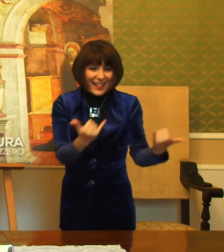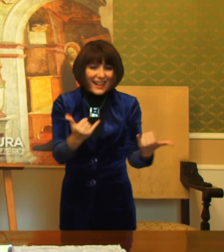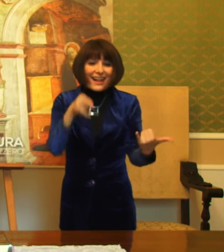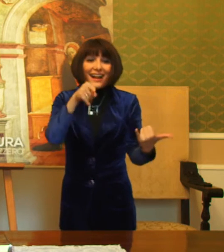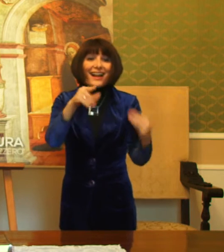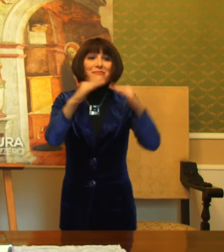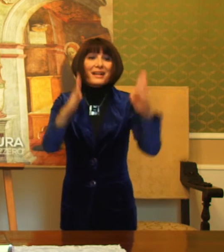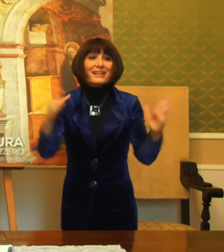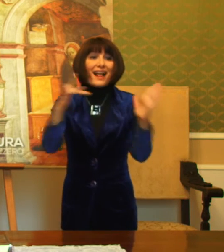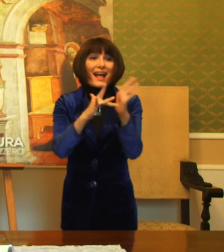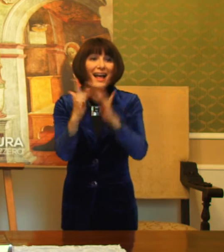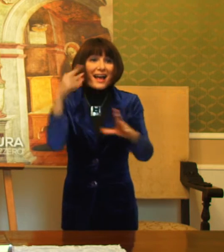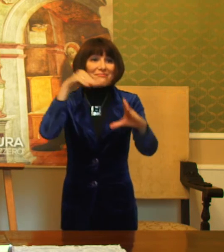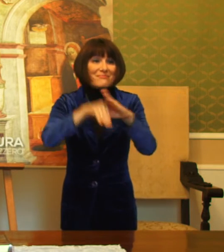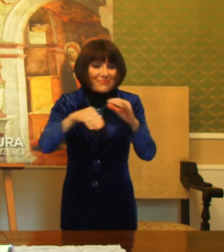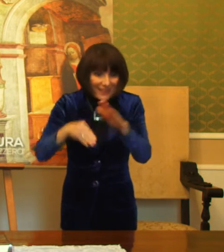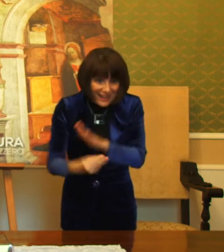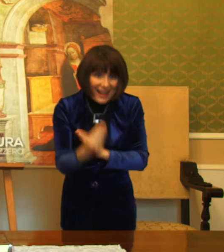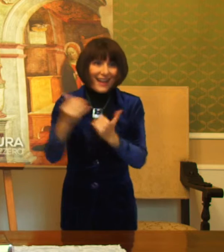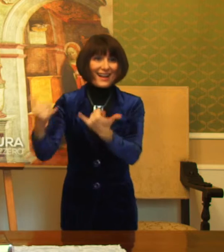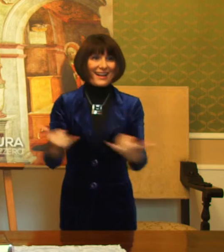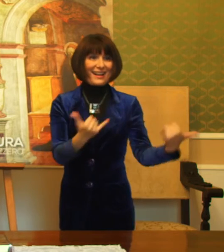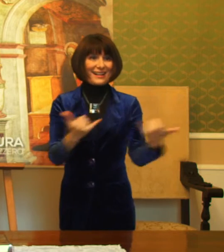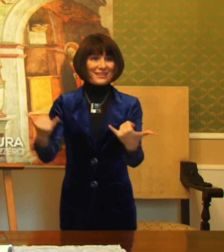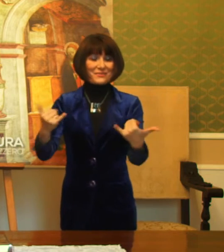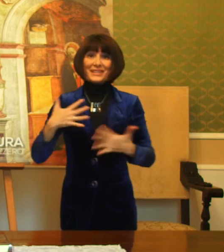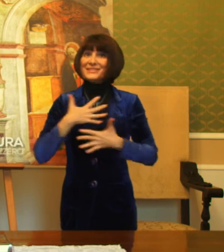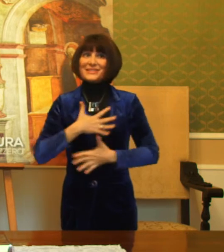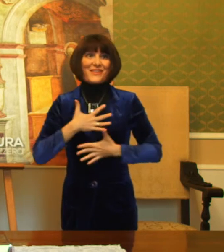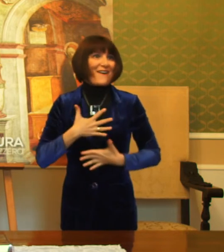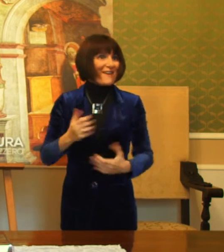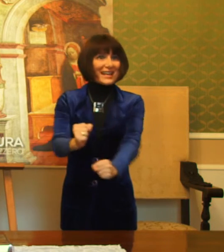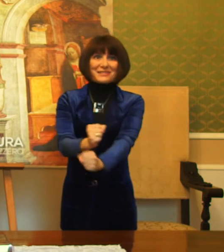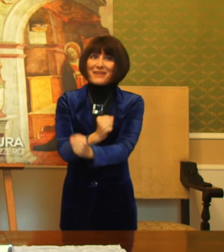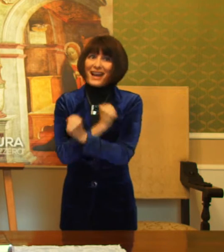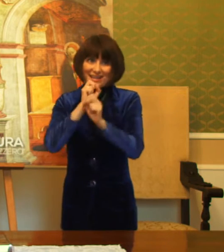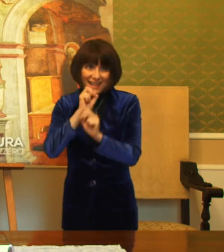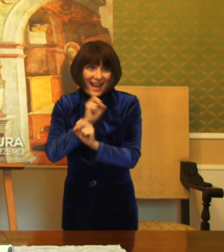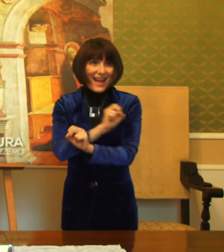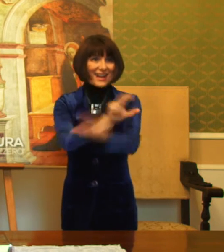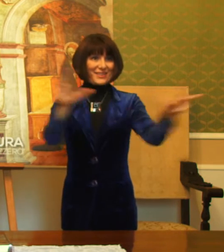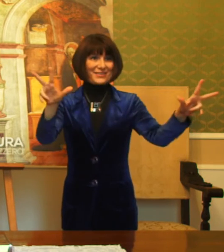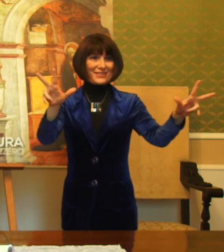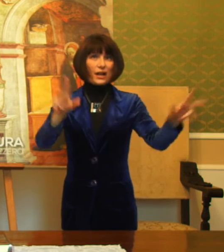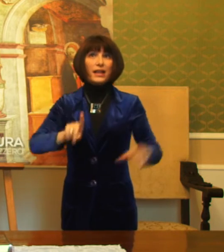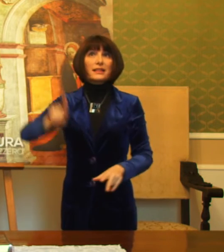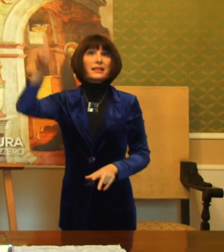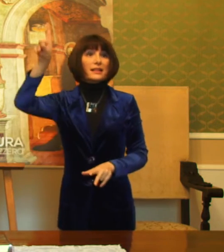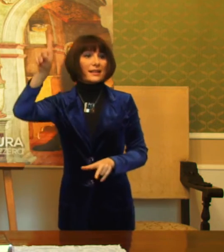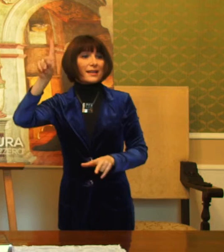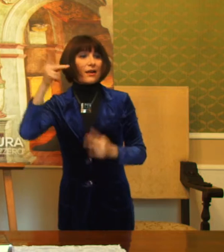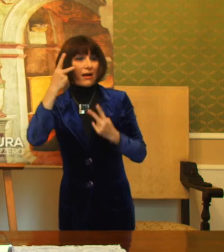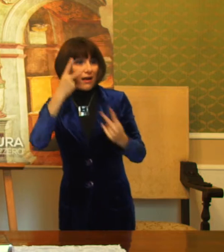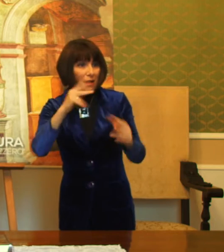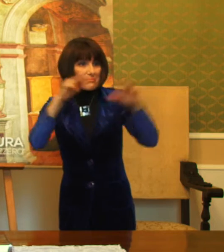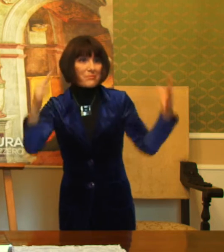abbiamo davvero l'annuncio della gioia,'annuncio della speranza, Dio ha tanto amato il mondo da